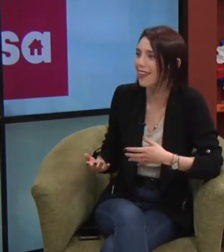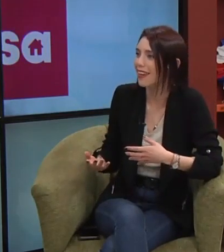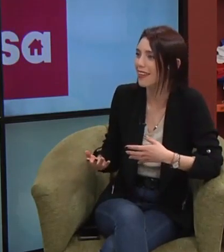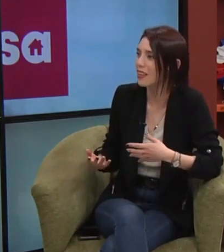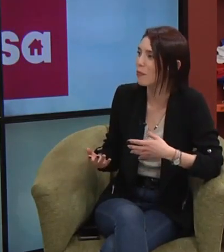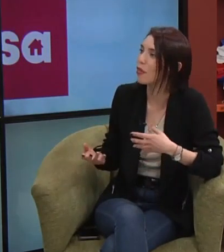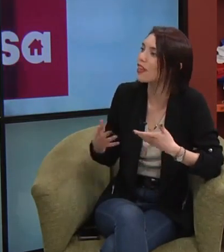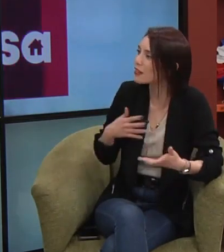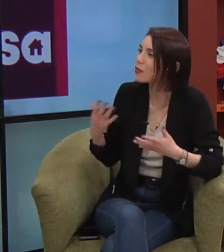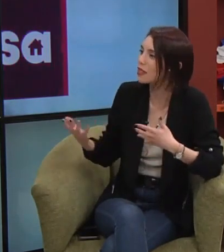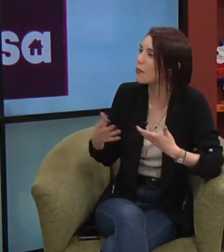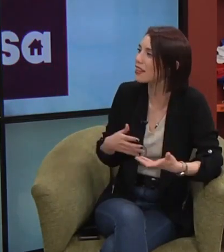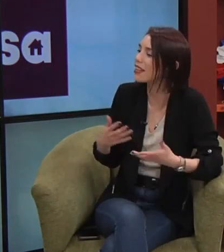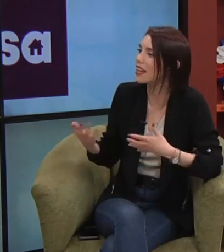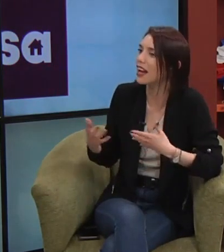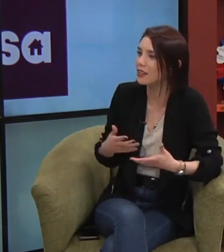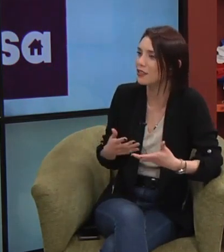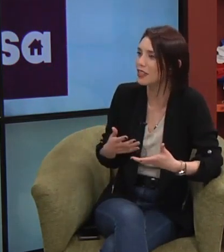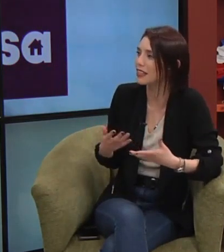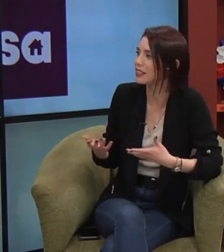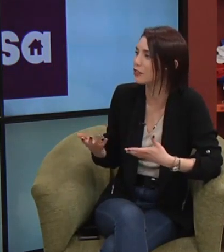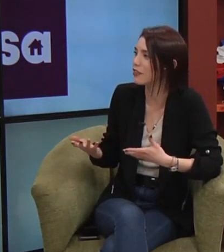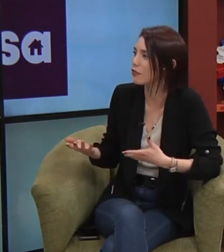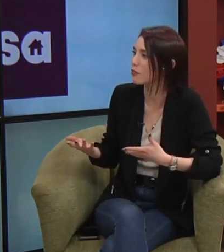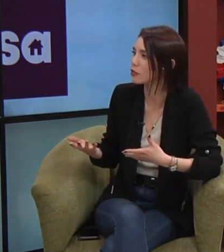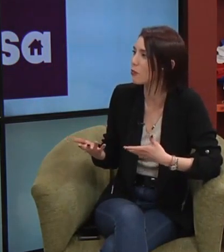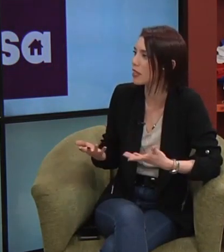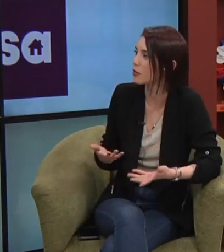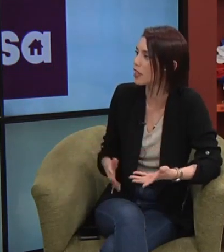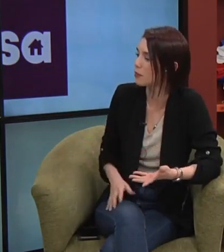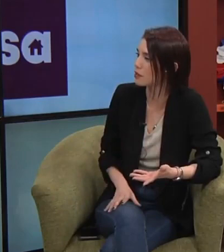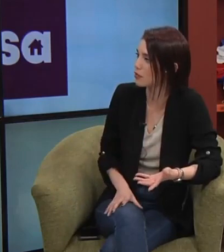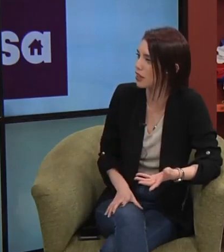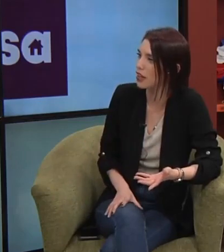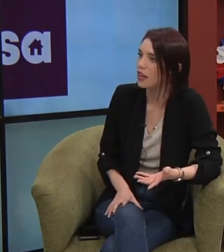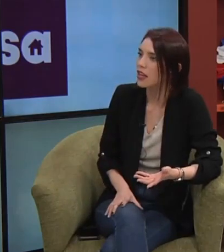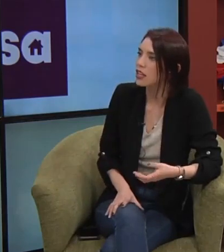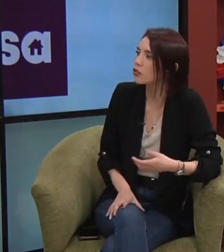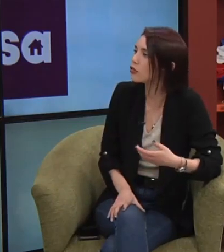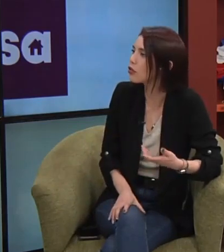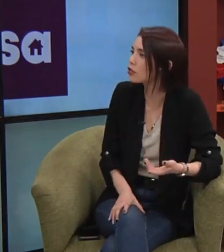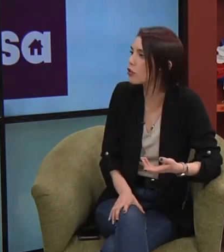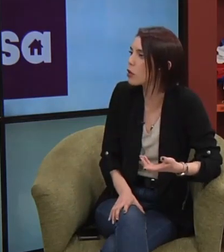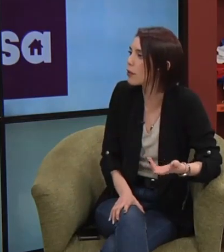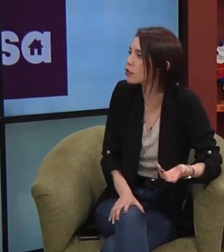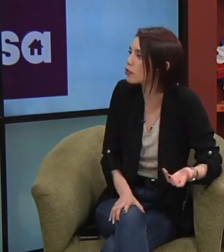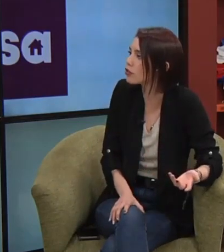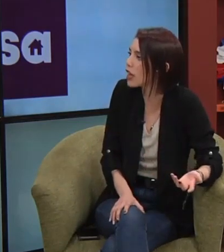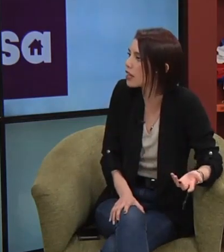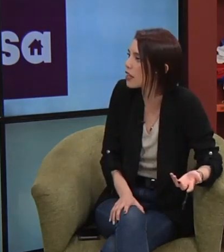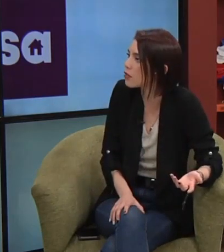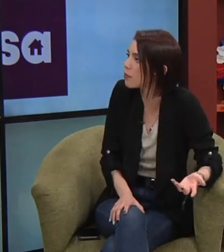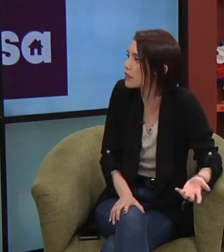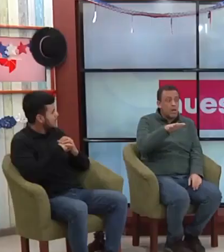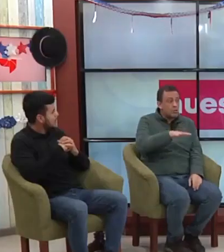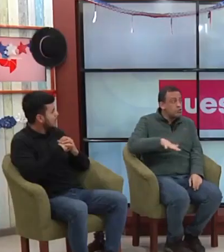poder justamente llegar con el acceso a la información para todas las personas? Y no solo eso, los espacios sociales a compartir, José.